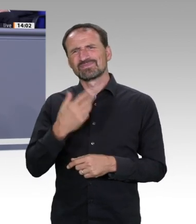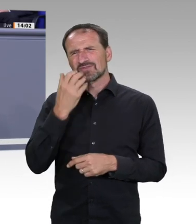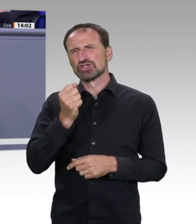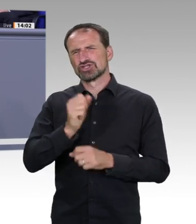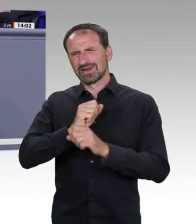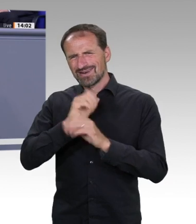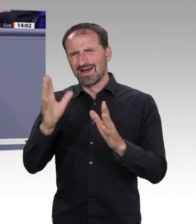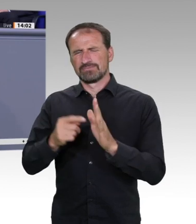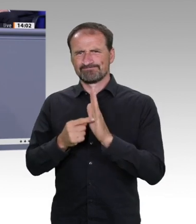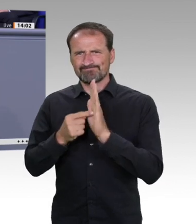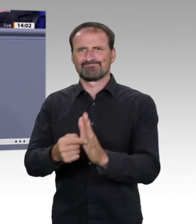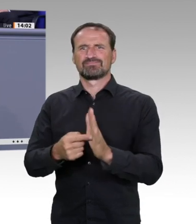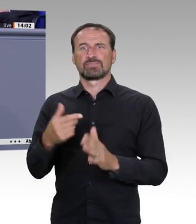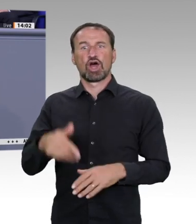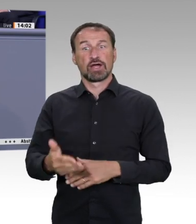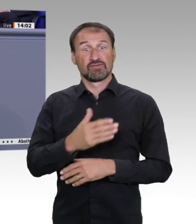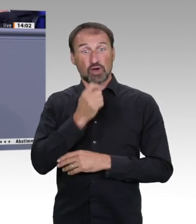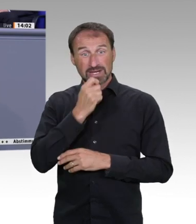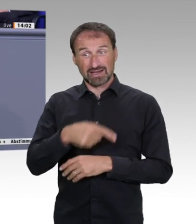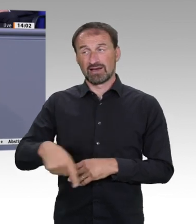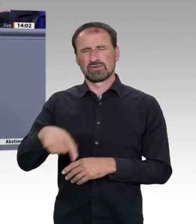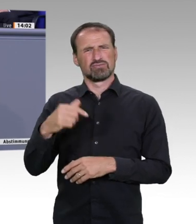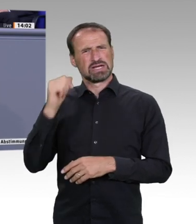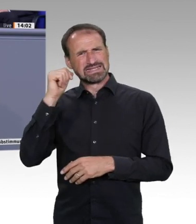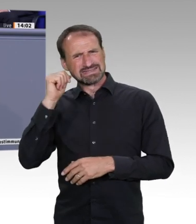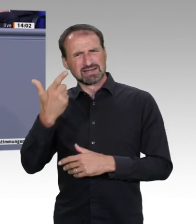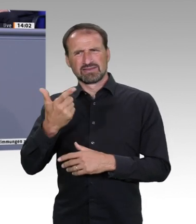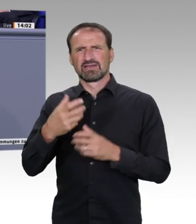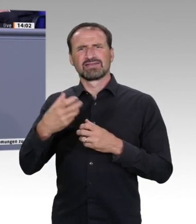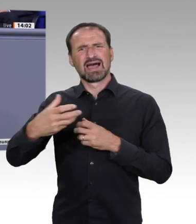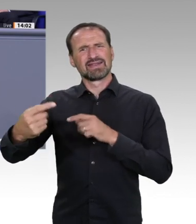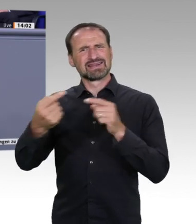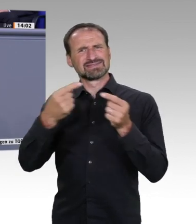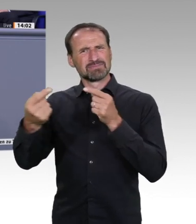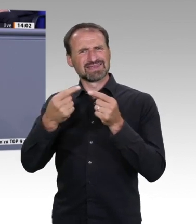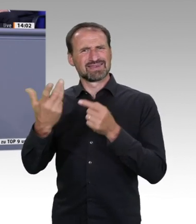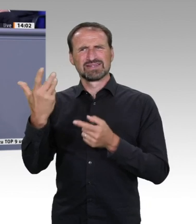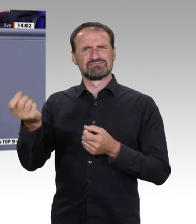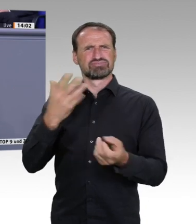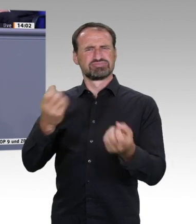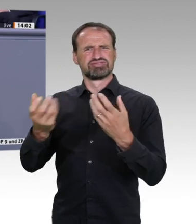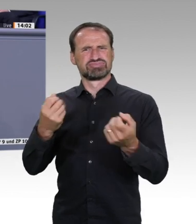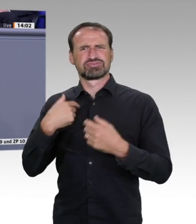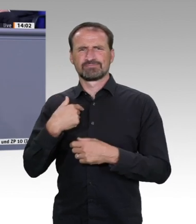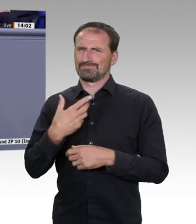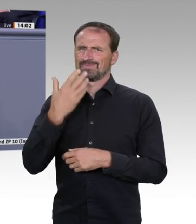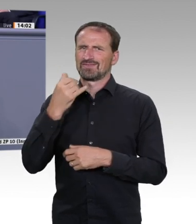Strukturen zu zerschlagen, allein in der Hoffnung, dass später etwas Besseres kommt. Nachhaltig ist es,